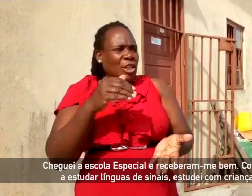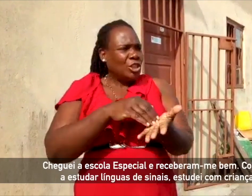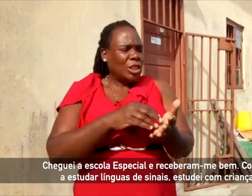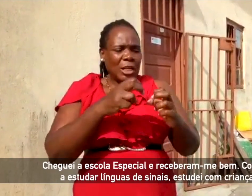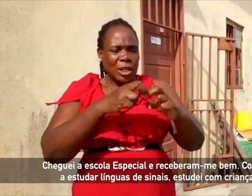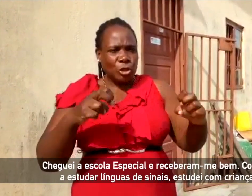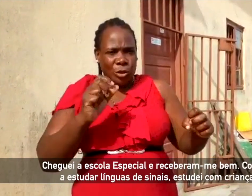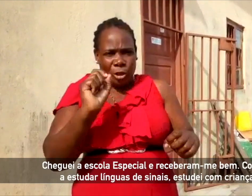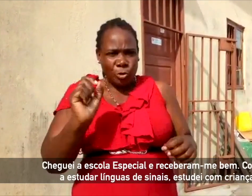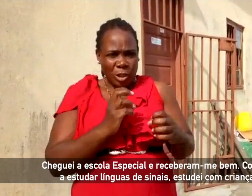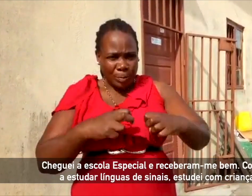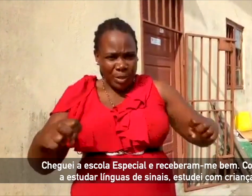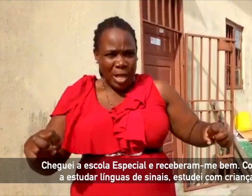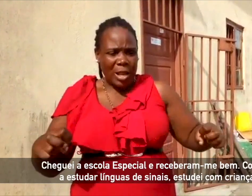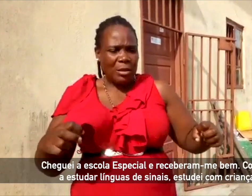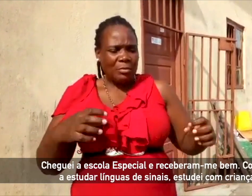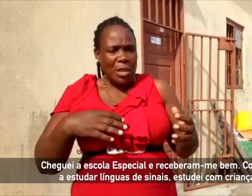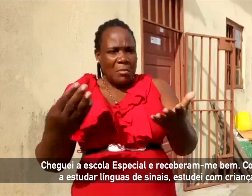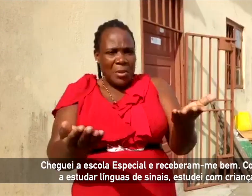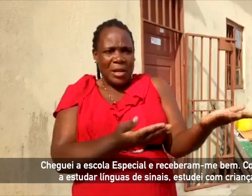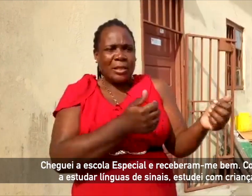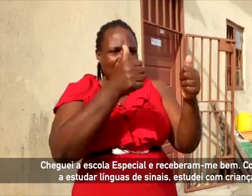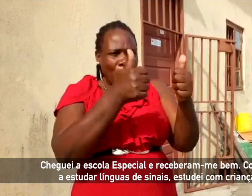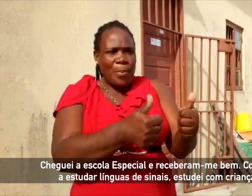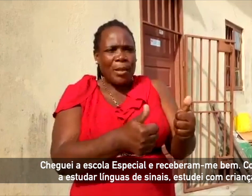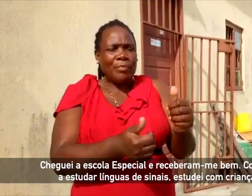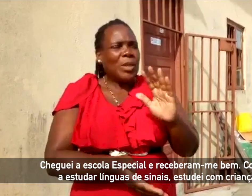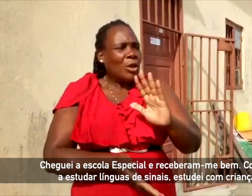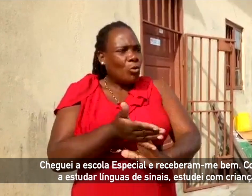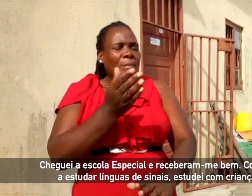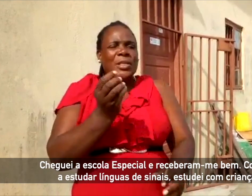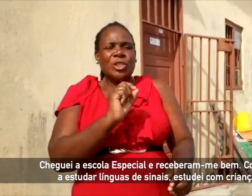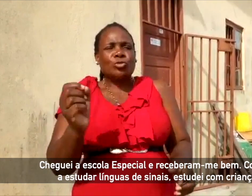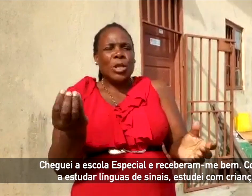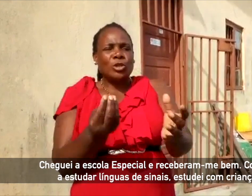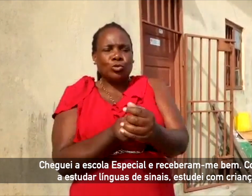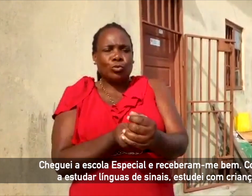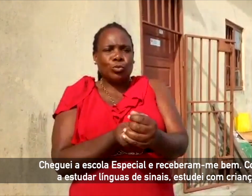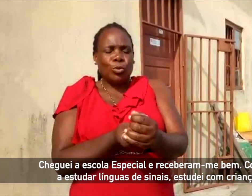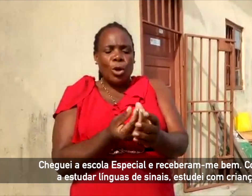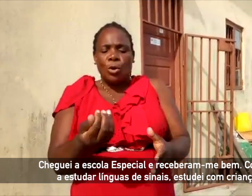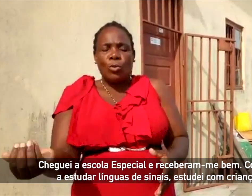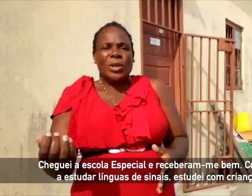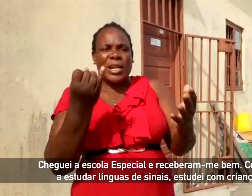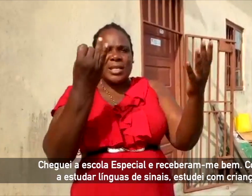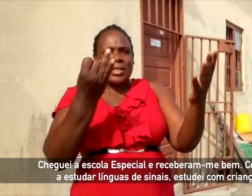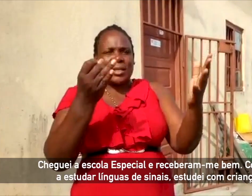Cheguei à escola especial e receberam-me bem. Comecei a aprender a Língua de Sinais. Estudei com crianças.